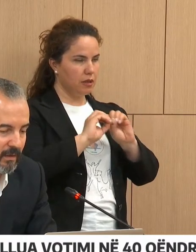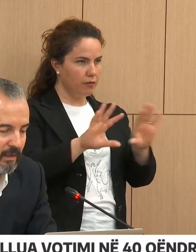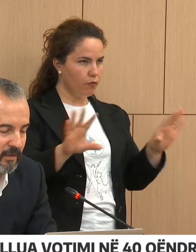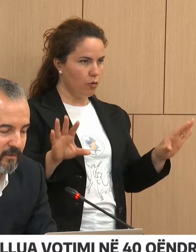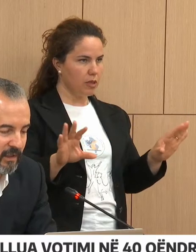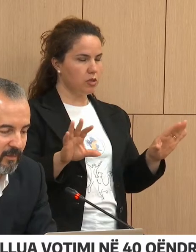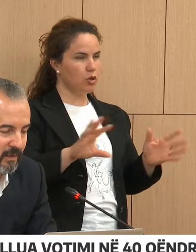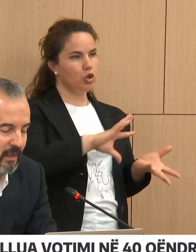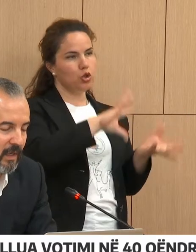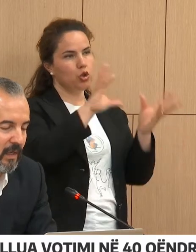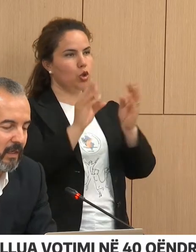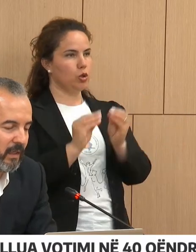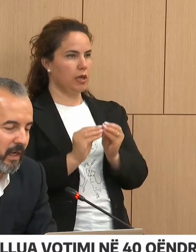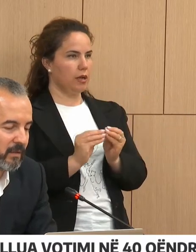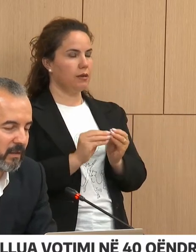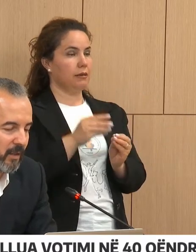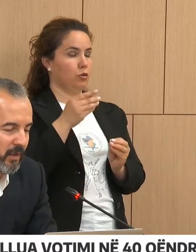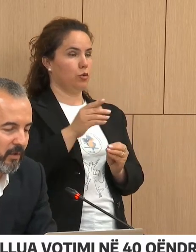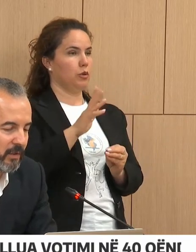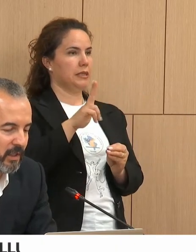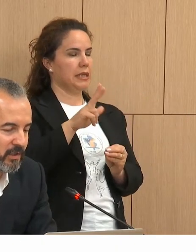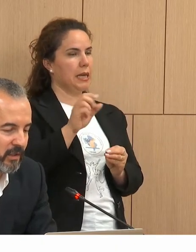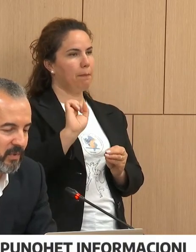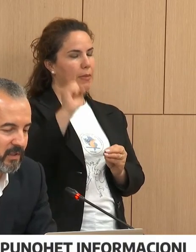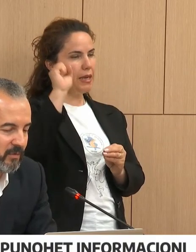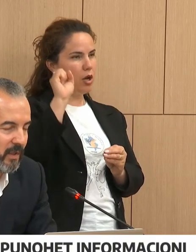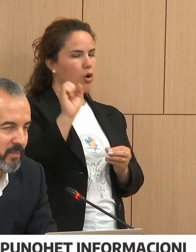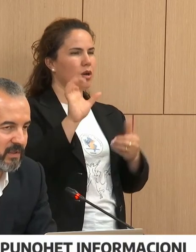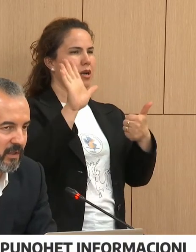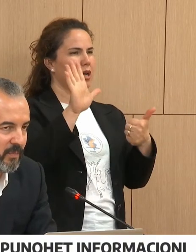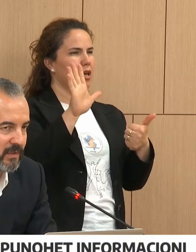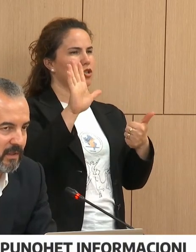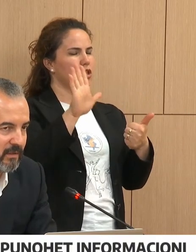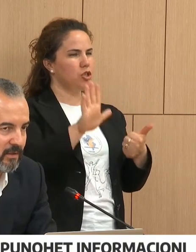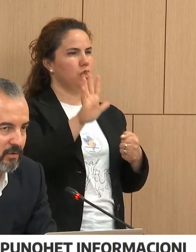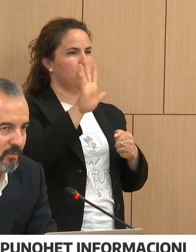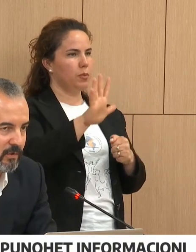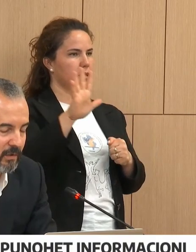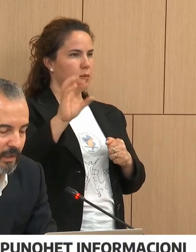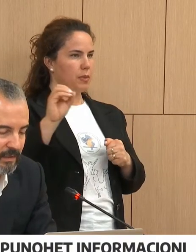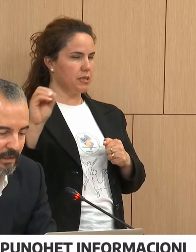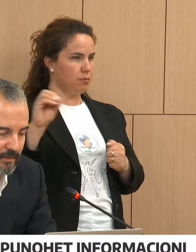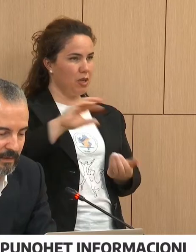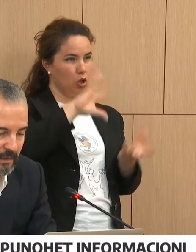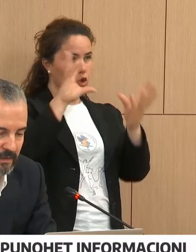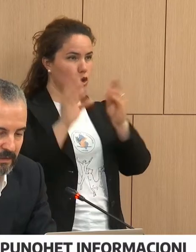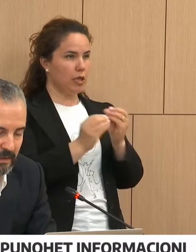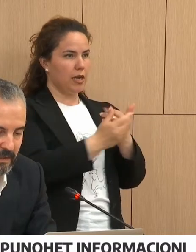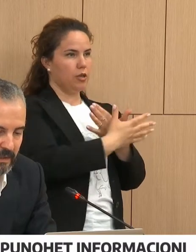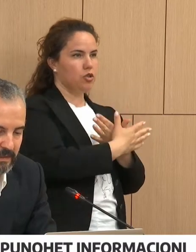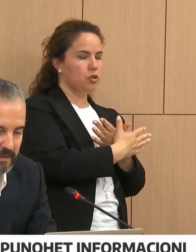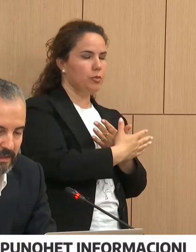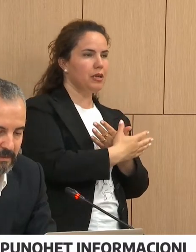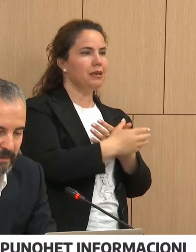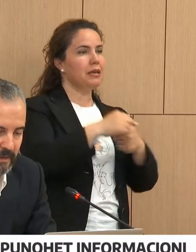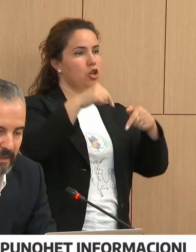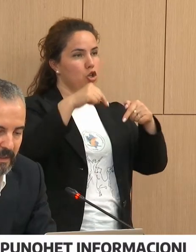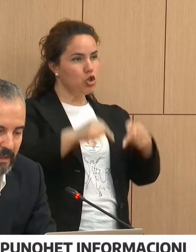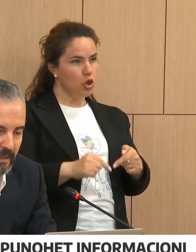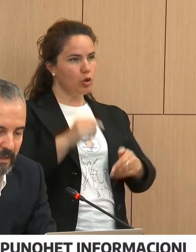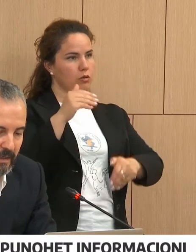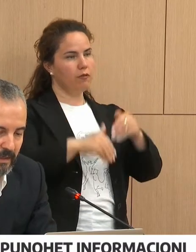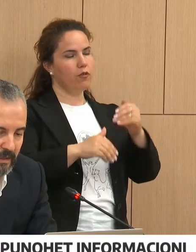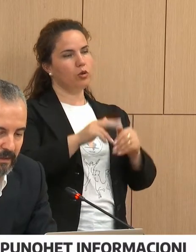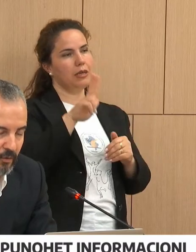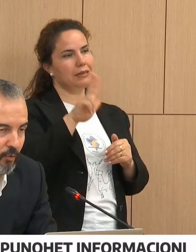të identifikimit. Nga 3.650.550 që është nëmri total i zjedhësve në listën e zjedhësve.